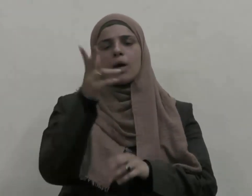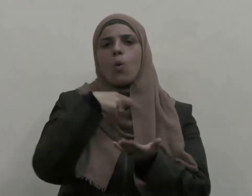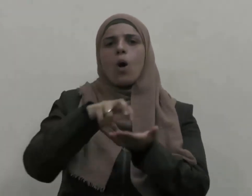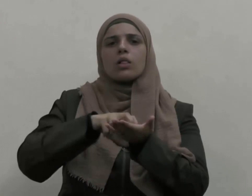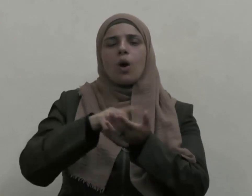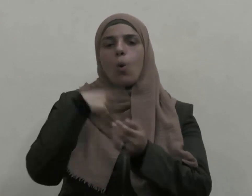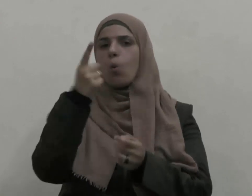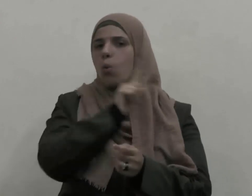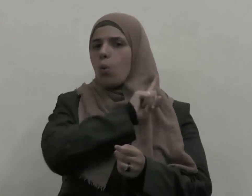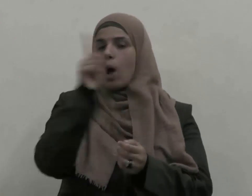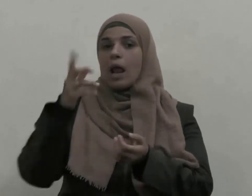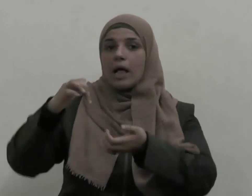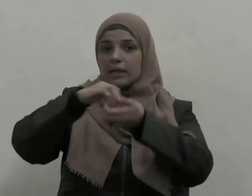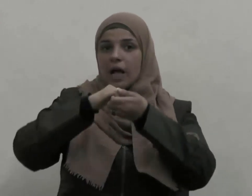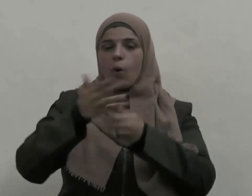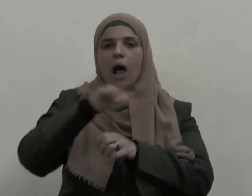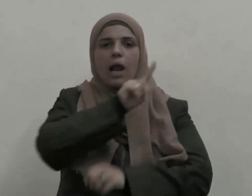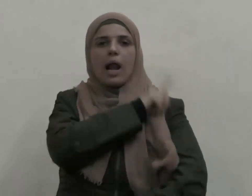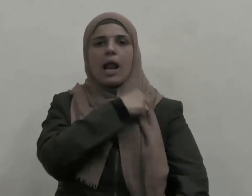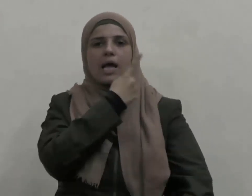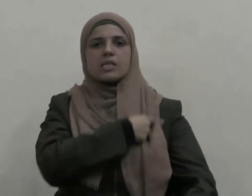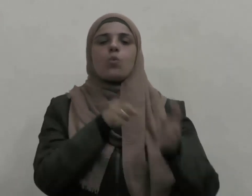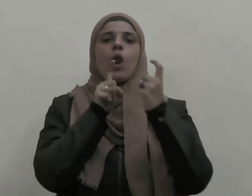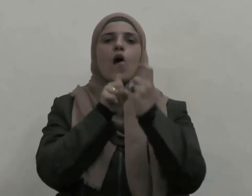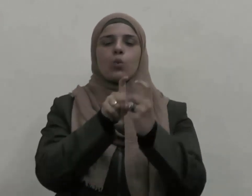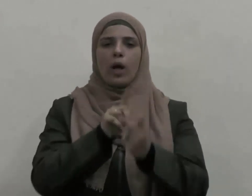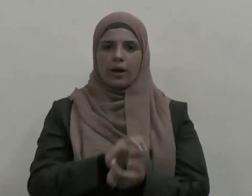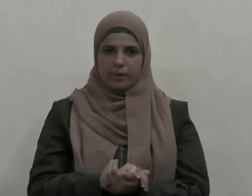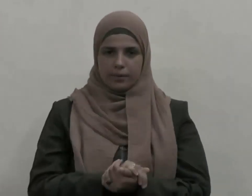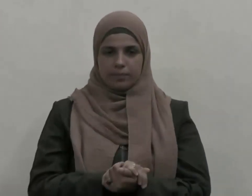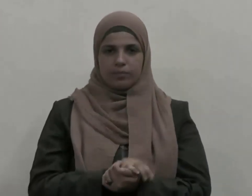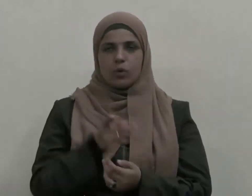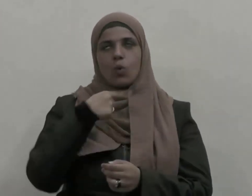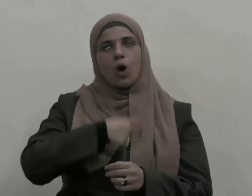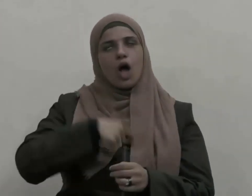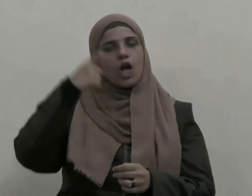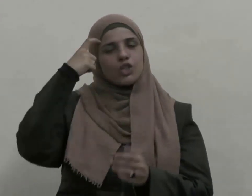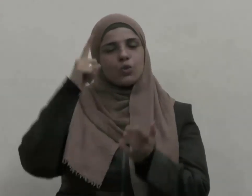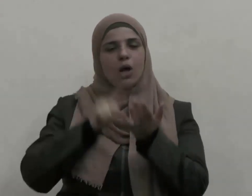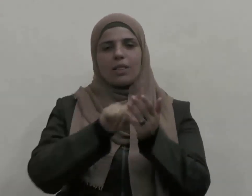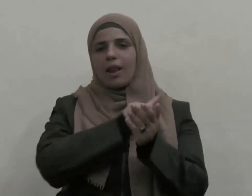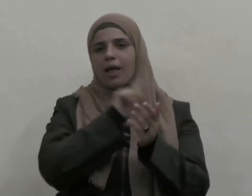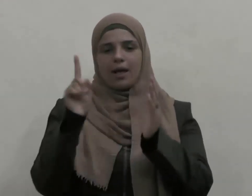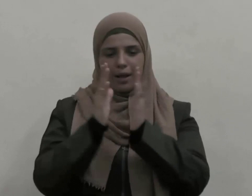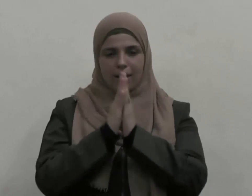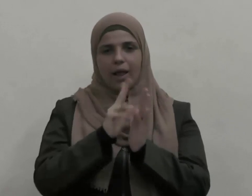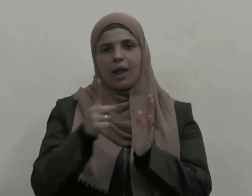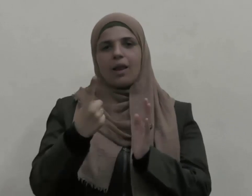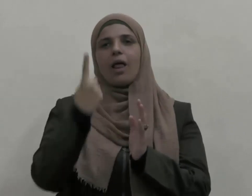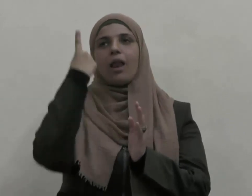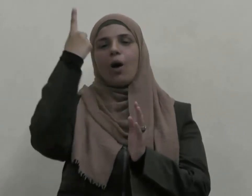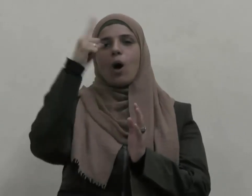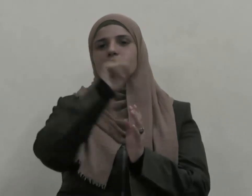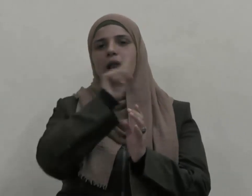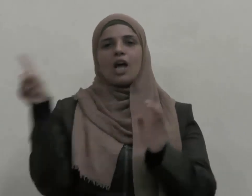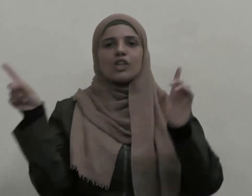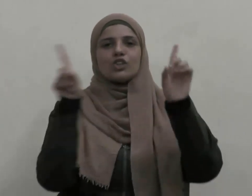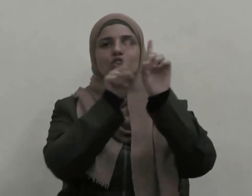على الإثم والعدوان وأشهد أن لا إله إلا الله وحده لا شريك له